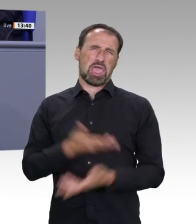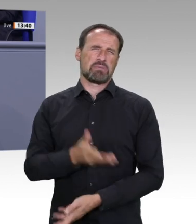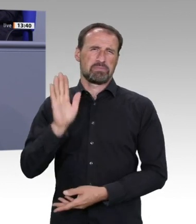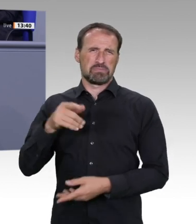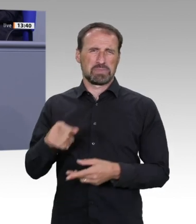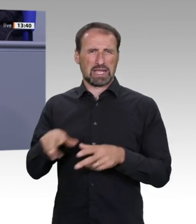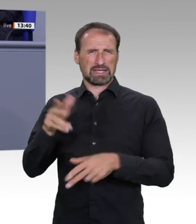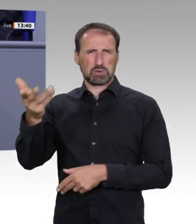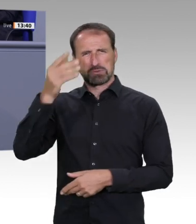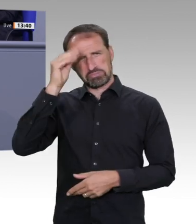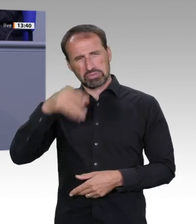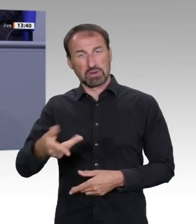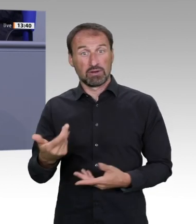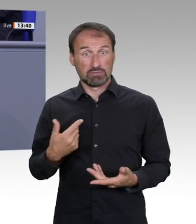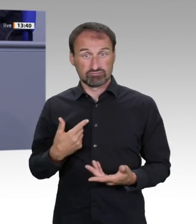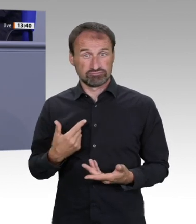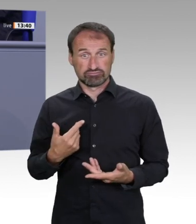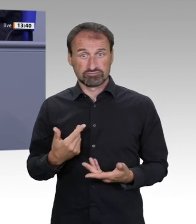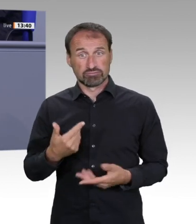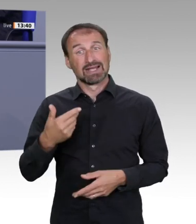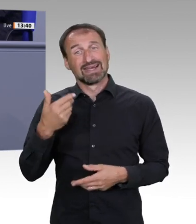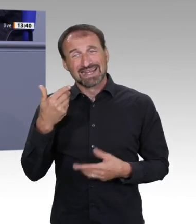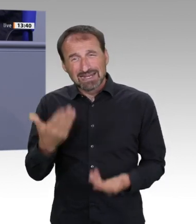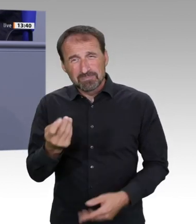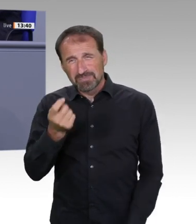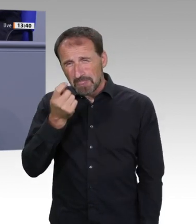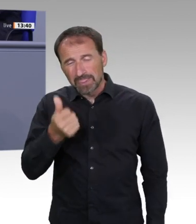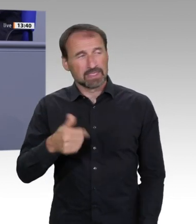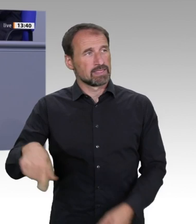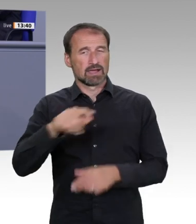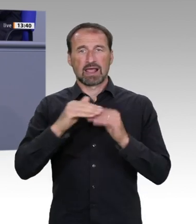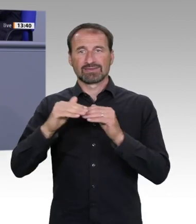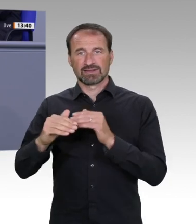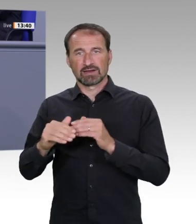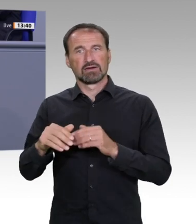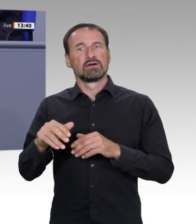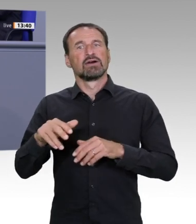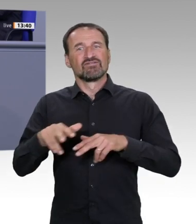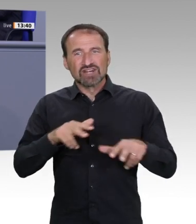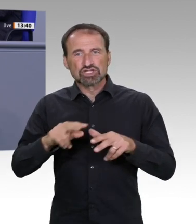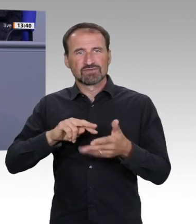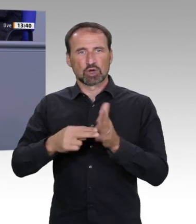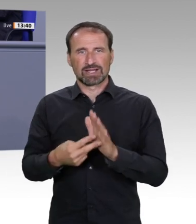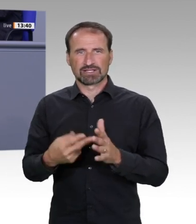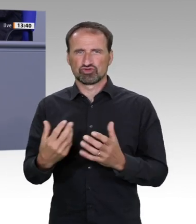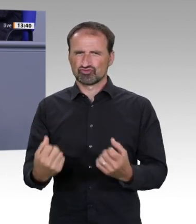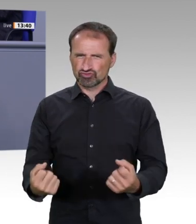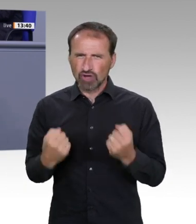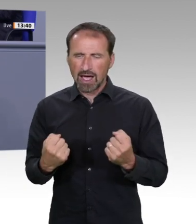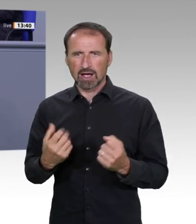Aber es geht auch um soziale Innovation in der Gesellschaft. Das ist für uns ein gleichberechtigter Ansatz. Und ich glaube, diese Bundesregierung